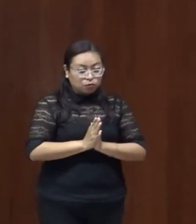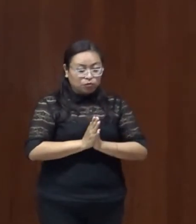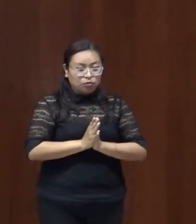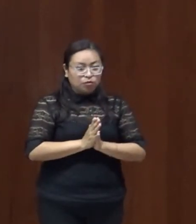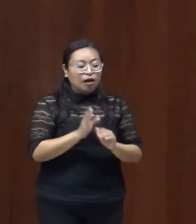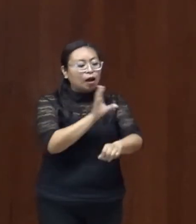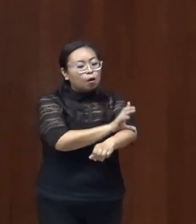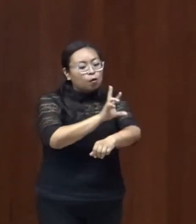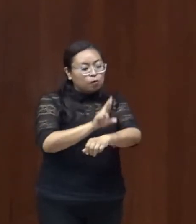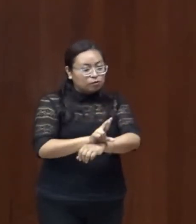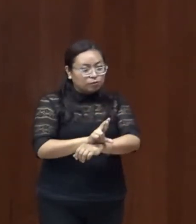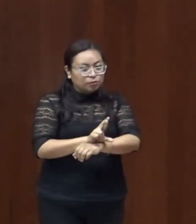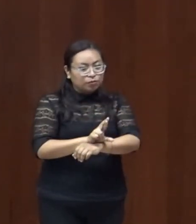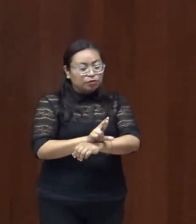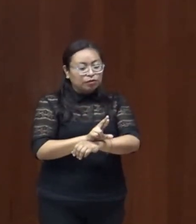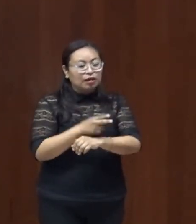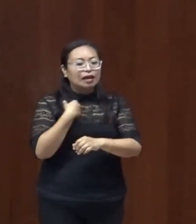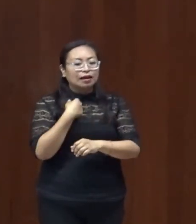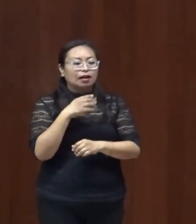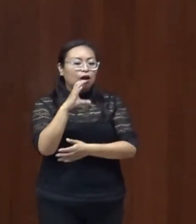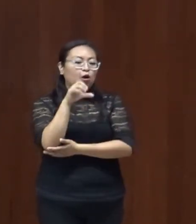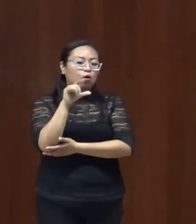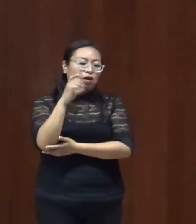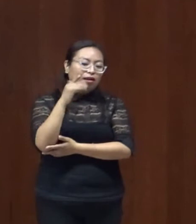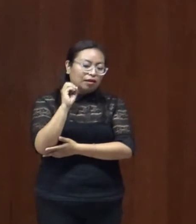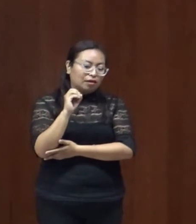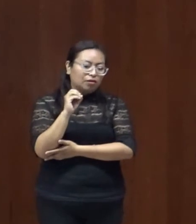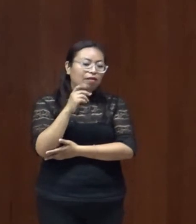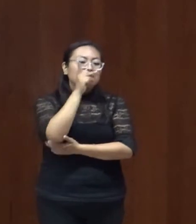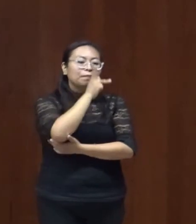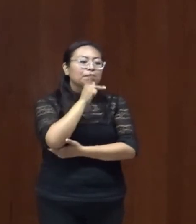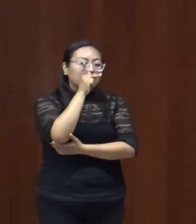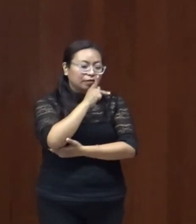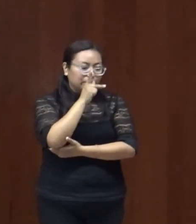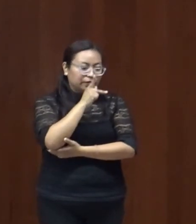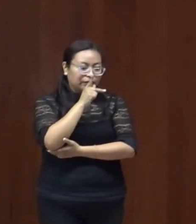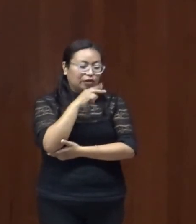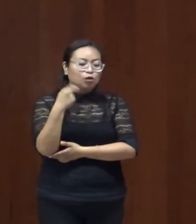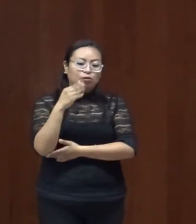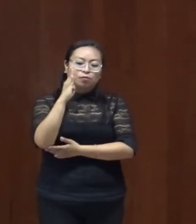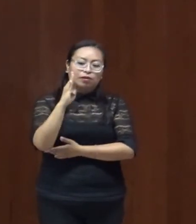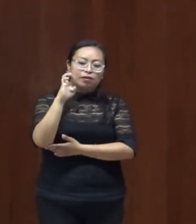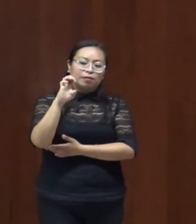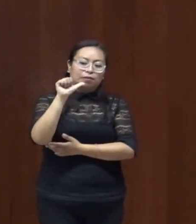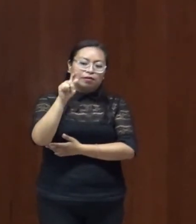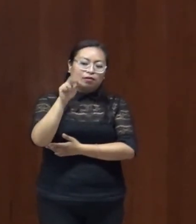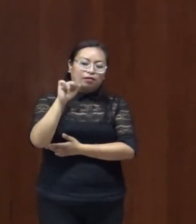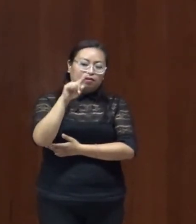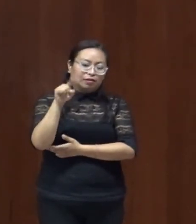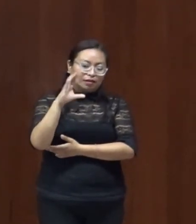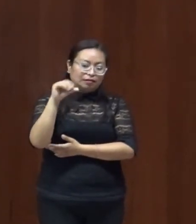la coordinadora del colegio de pedagogía la maestra Beatriz Cadena les comento